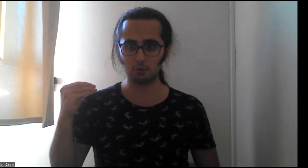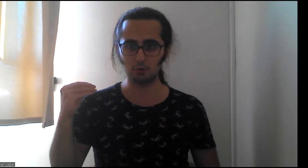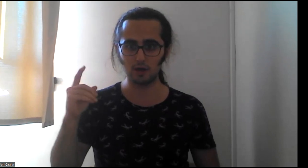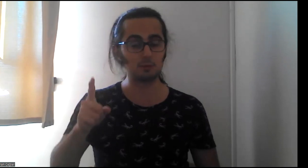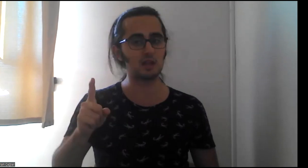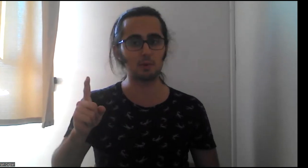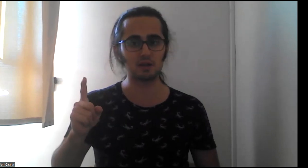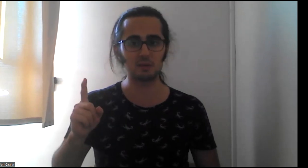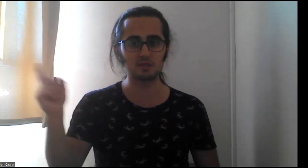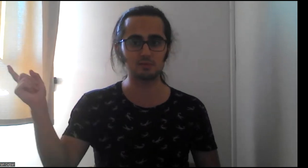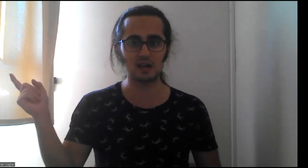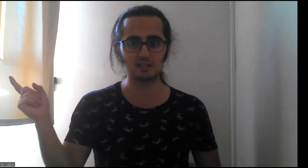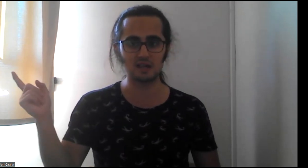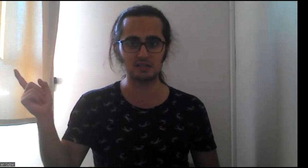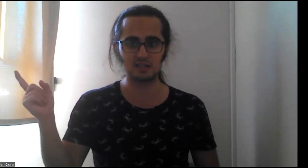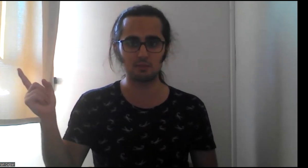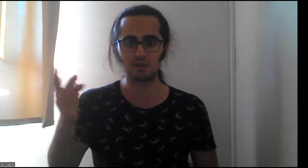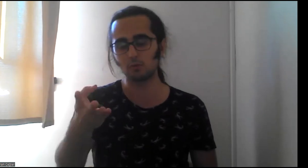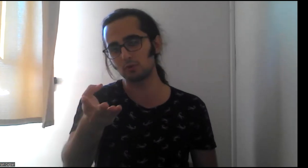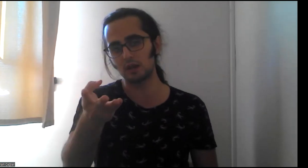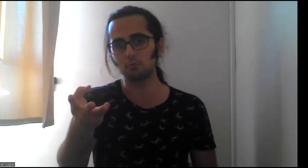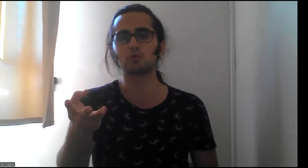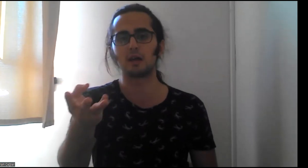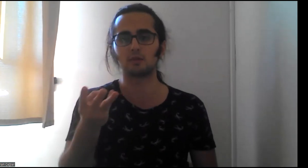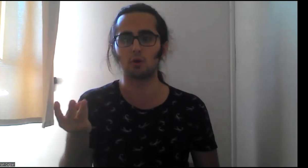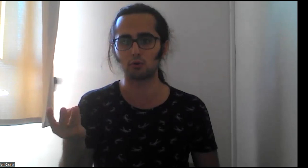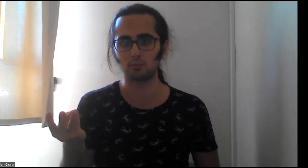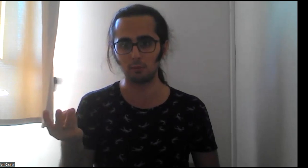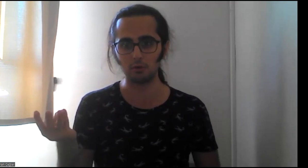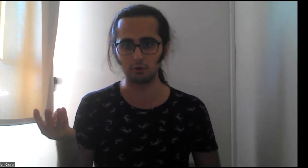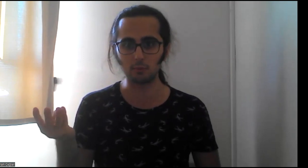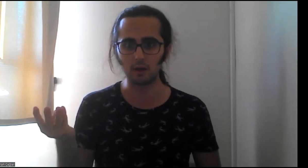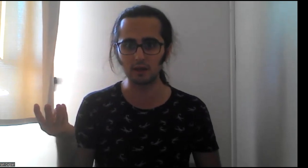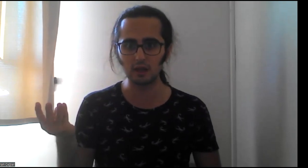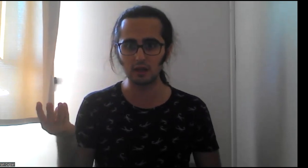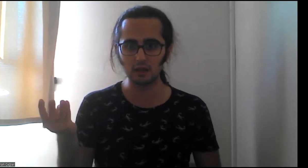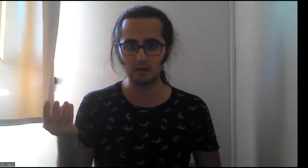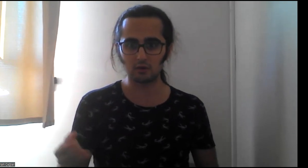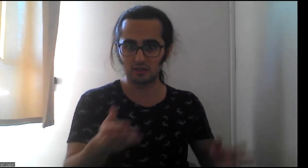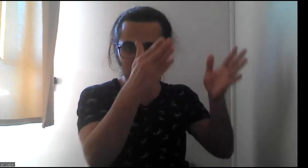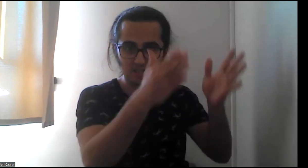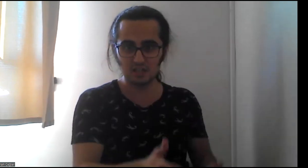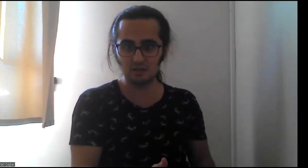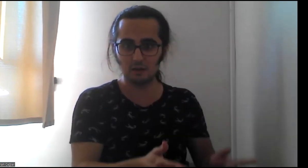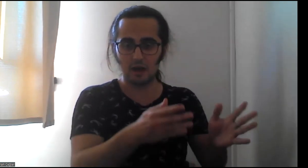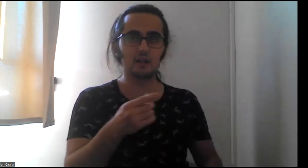bir konu var mı? İnanmak kelimesini biz daha hiç dersi işlemedik. Onu direkt buradan gördüğümle biliyorum. Ben kişi, hani